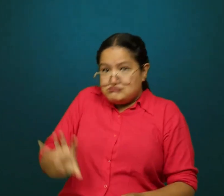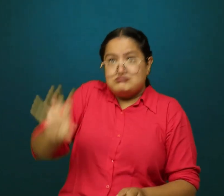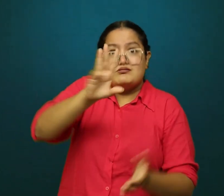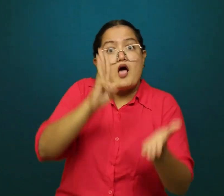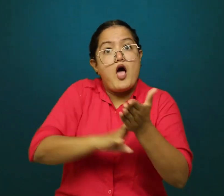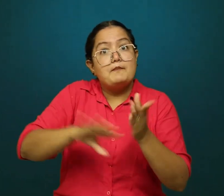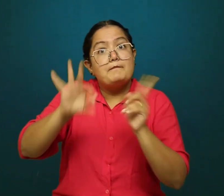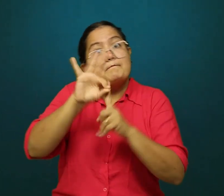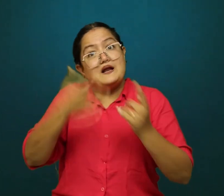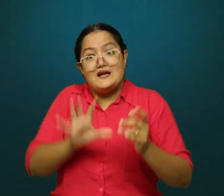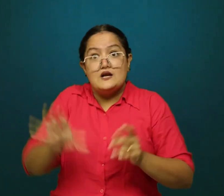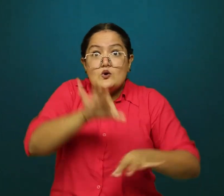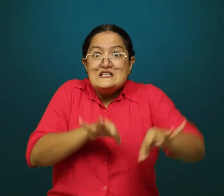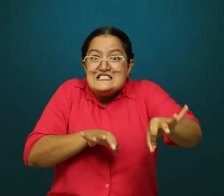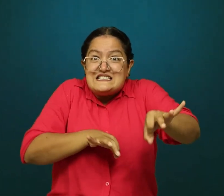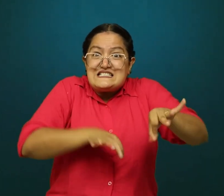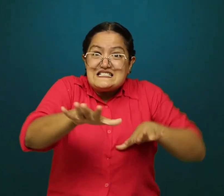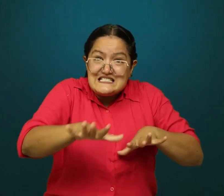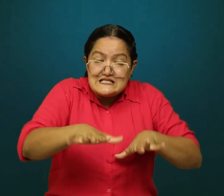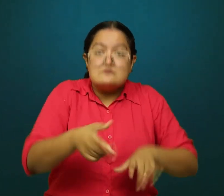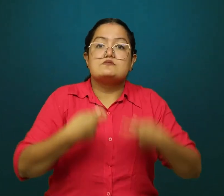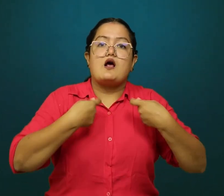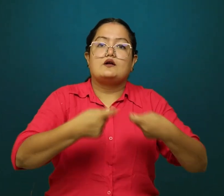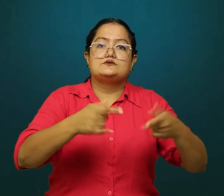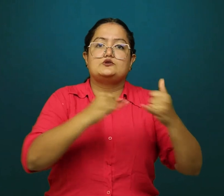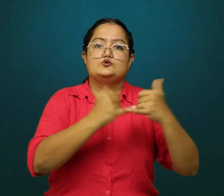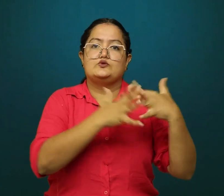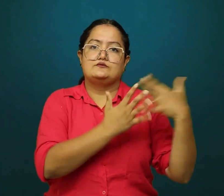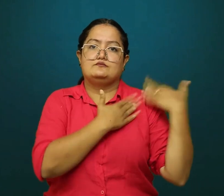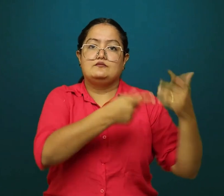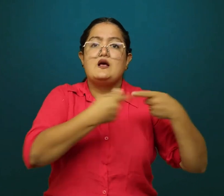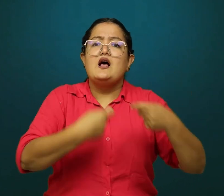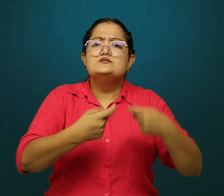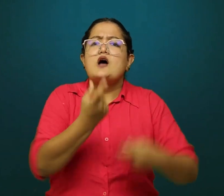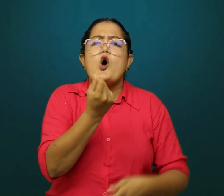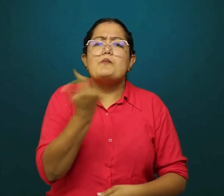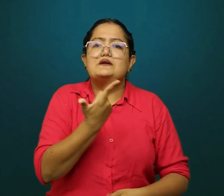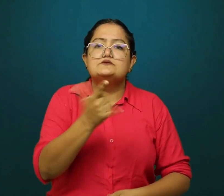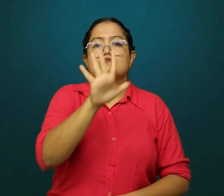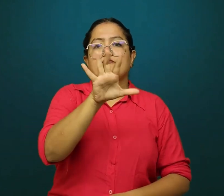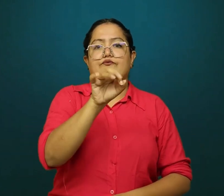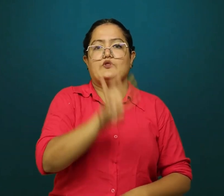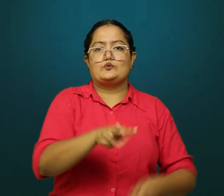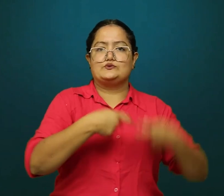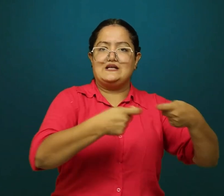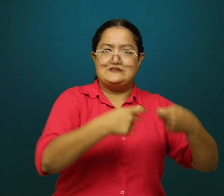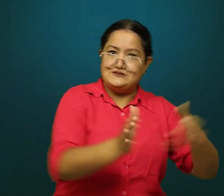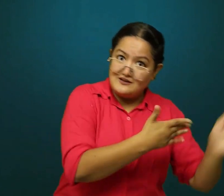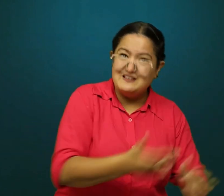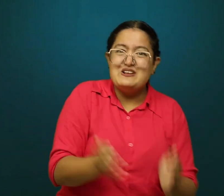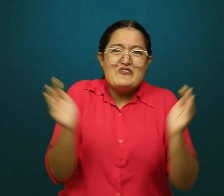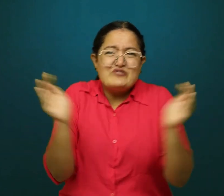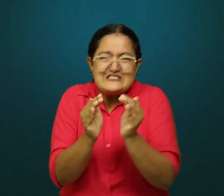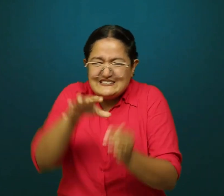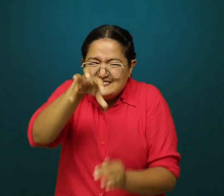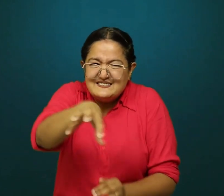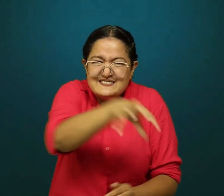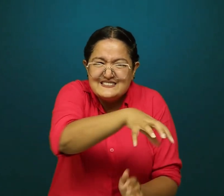communicatiemiddel voor de dove gemeenschap. Over de hele wereld worden activiteiten georganiseerd om bewustzijn te